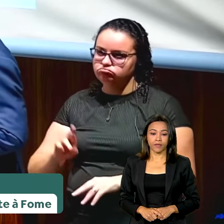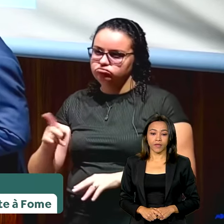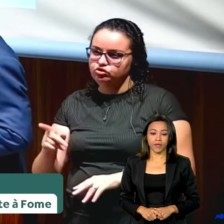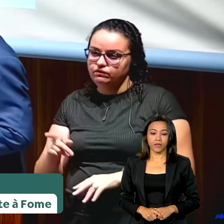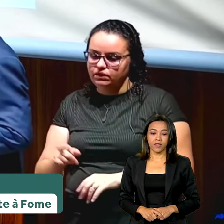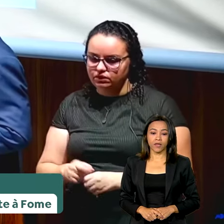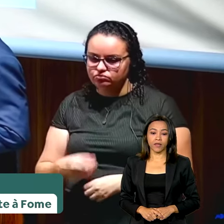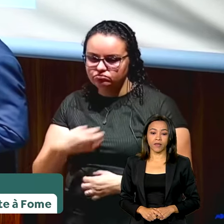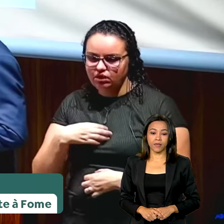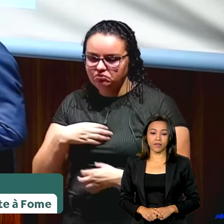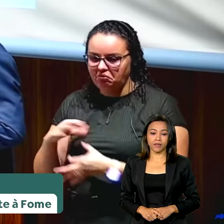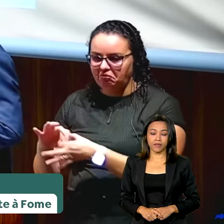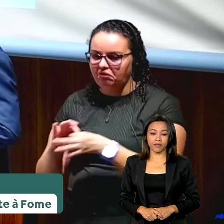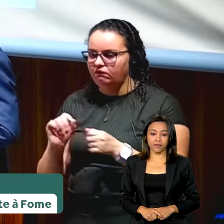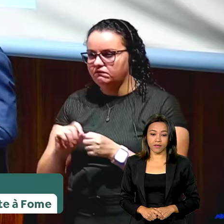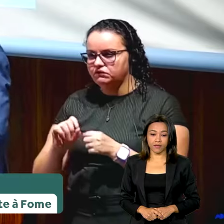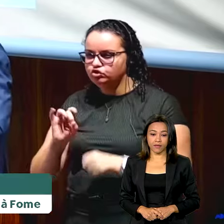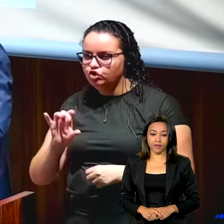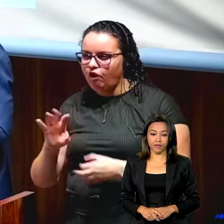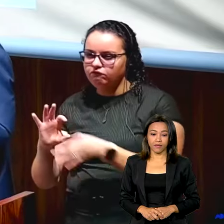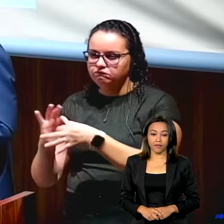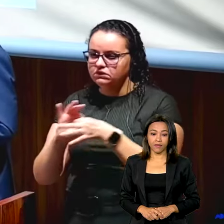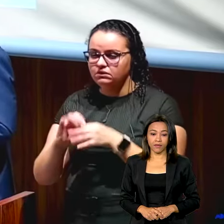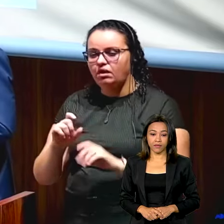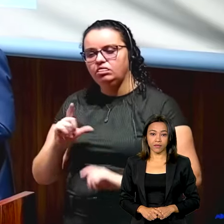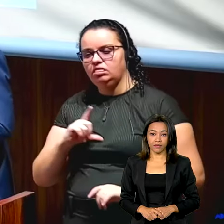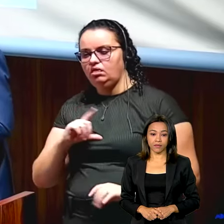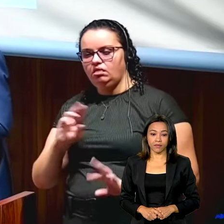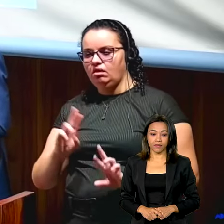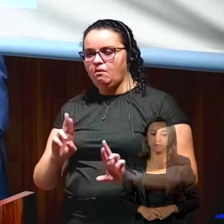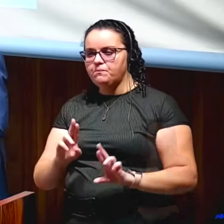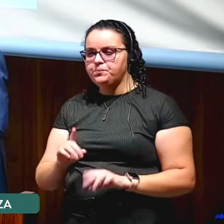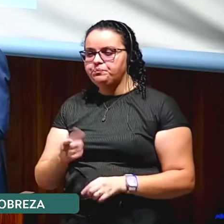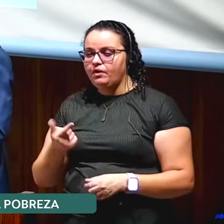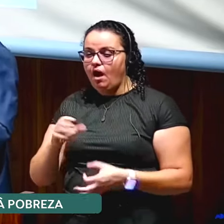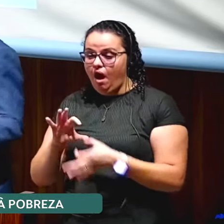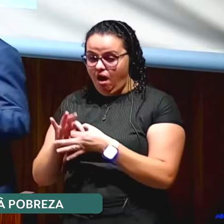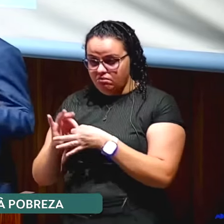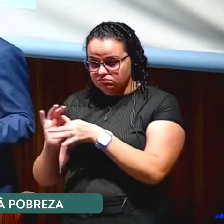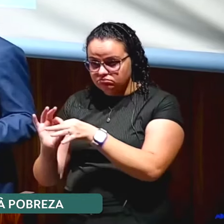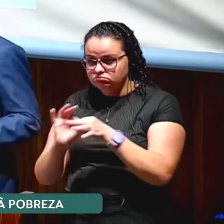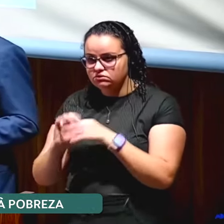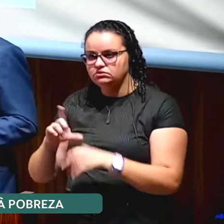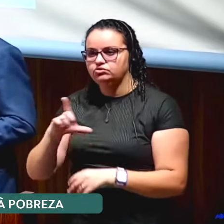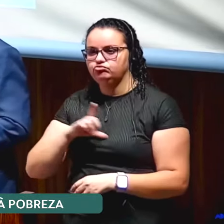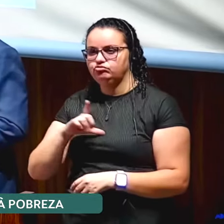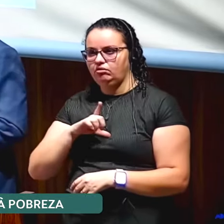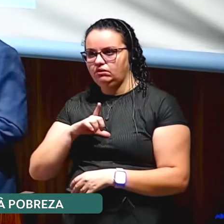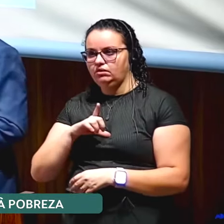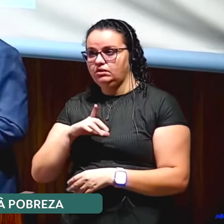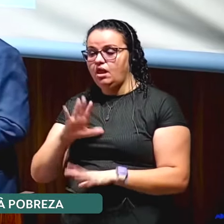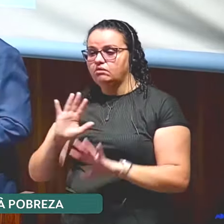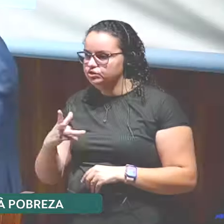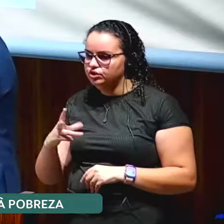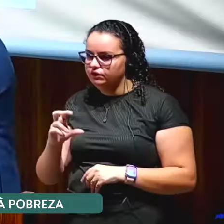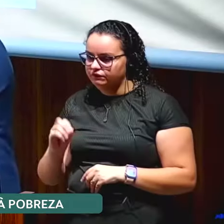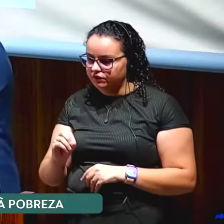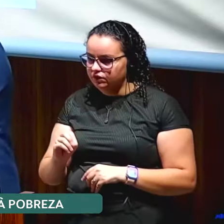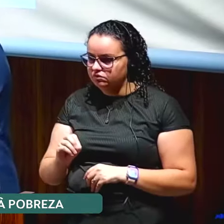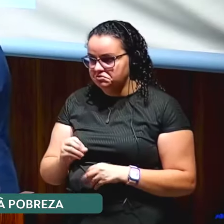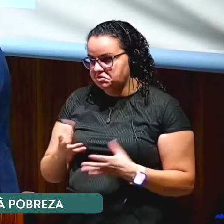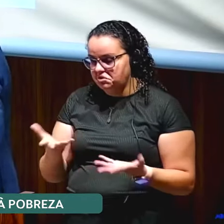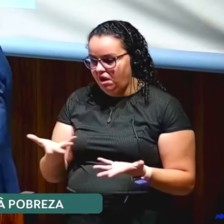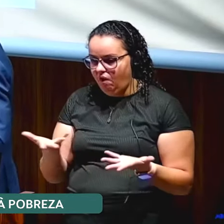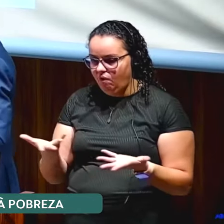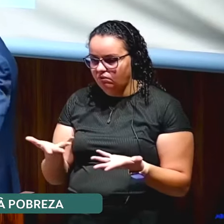sentido da aliança. A aliança já existe. Ela foi celebrada em 2015. Neste